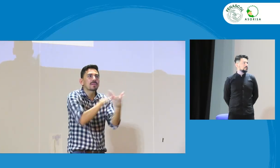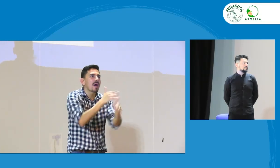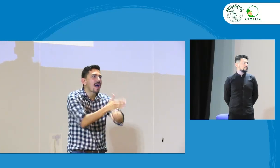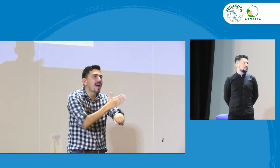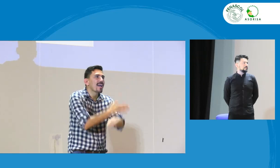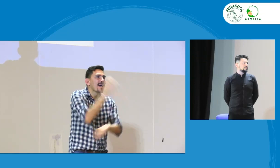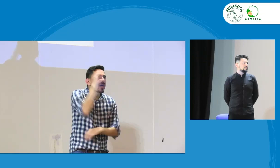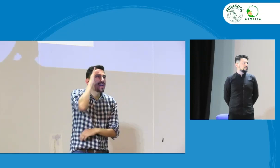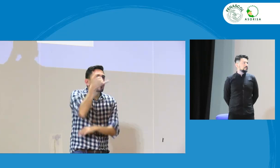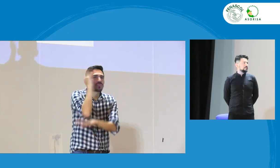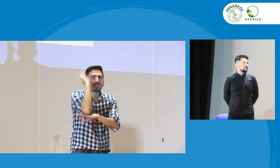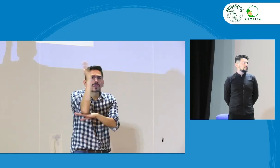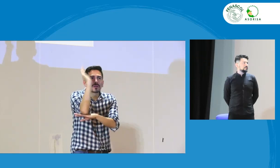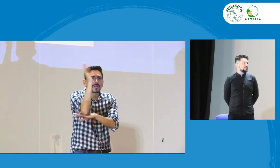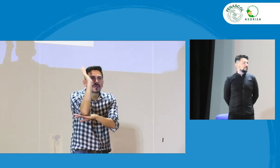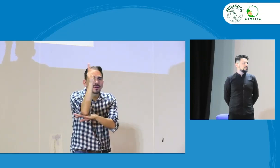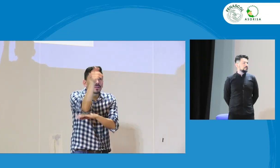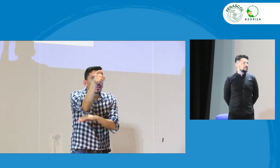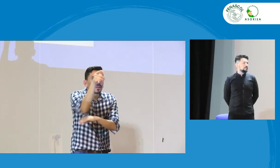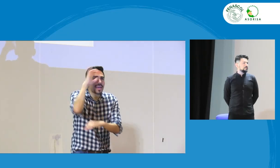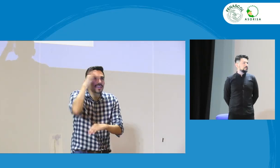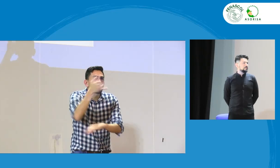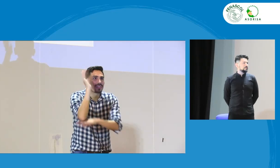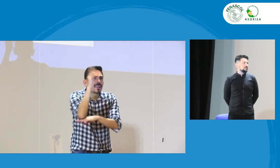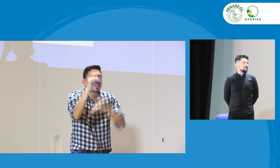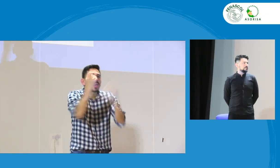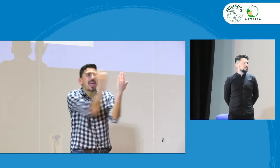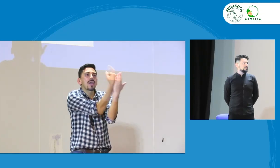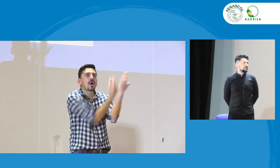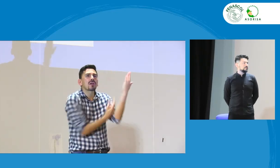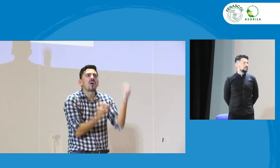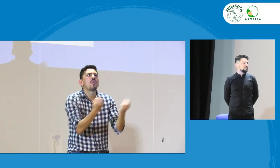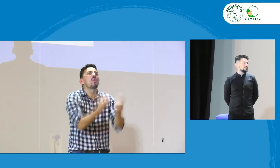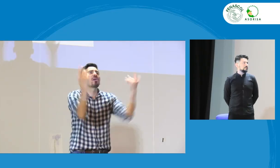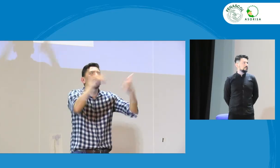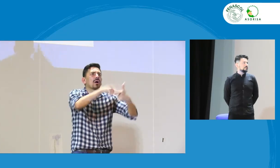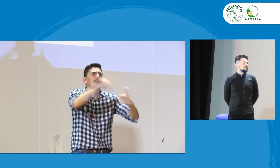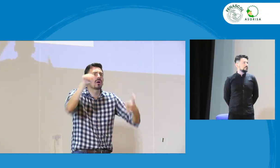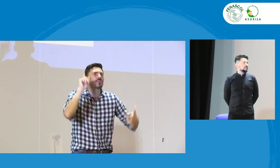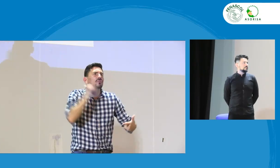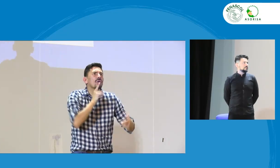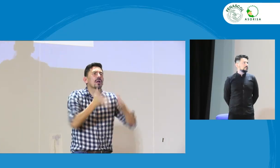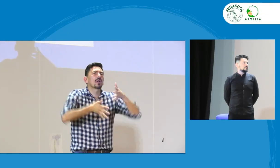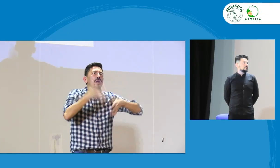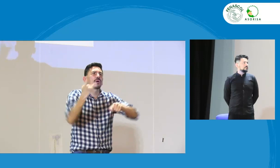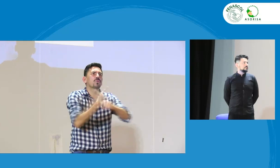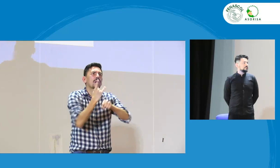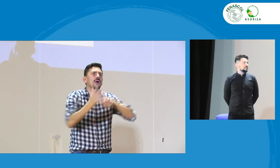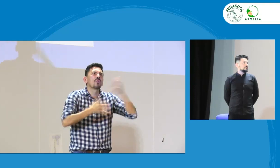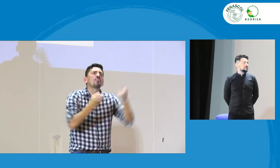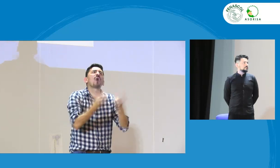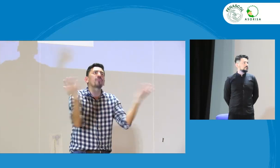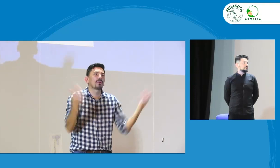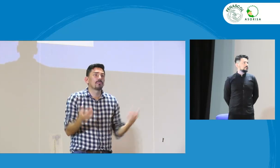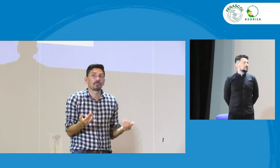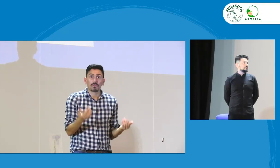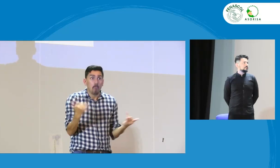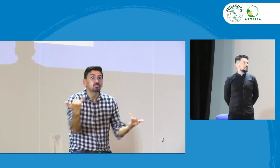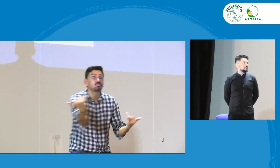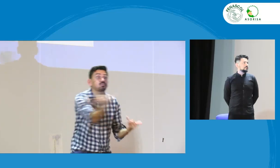en cuanto a la ponencia que hablaba Jesús Monroy, él hablaba de esta caracterización. Sabemos, ya tenemos estos